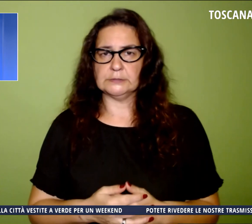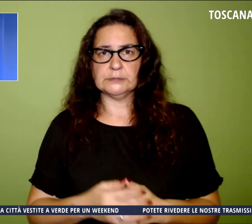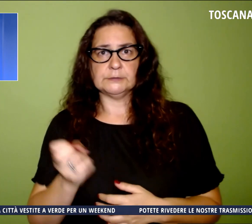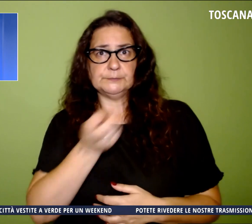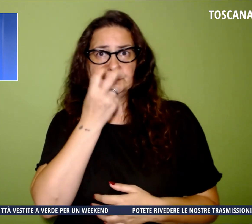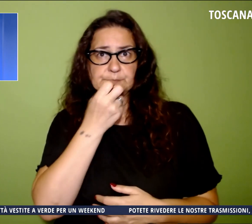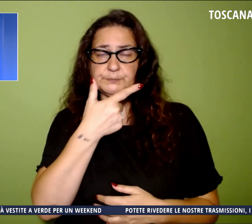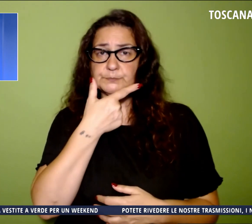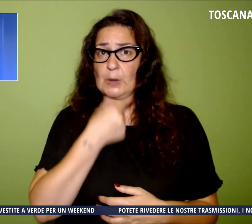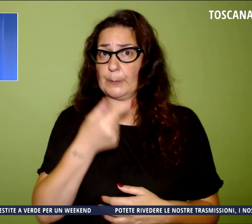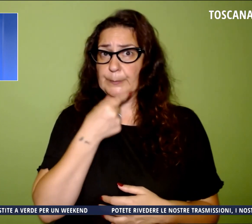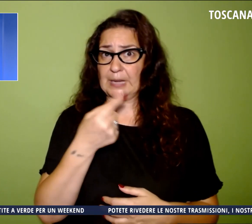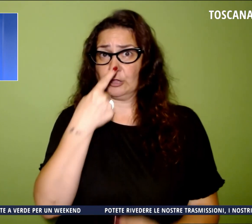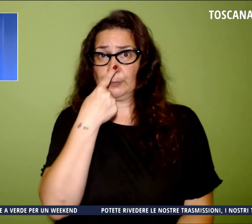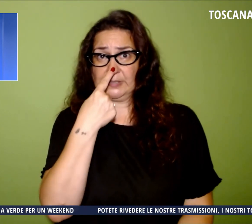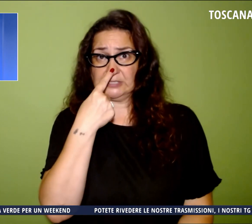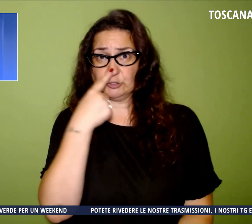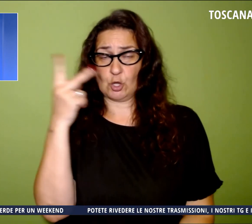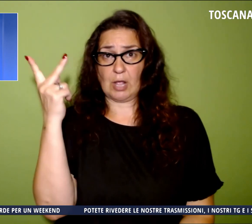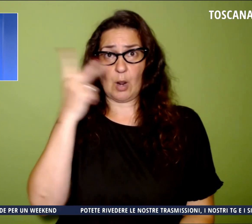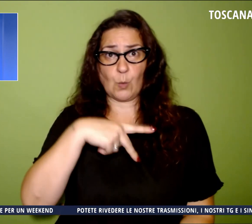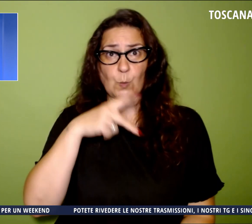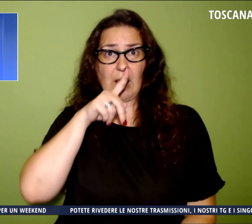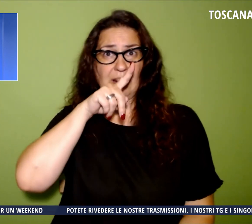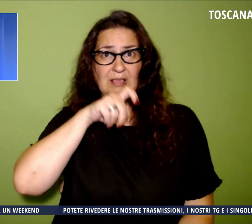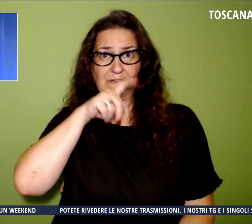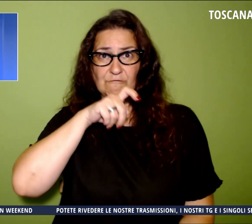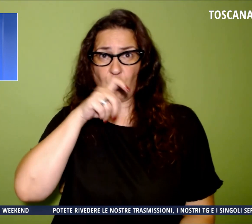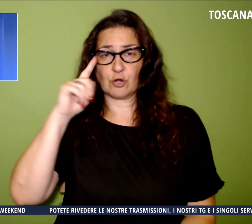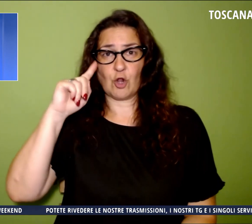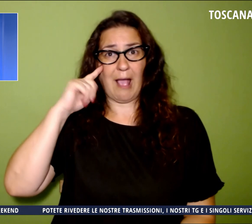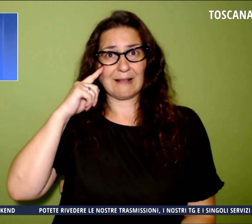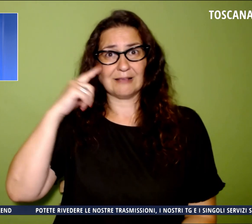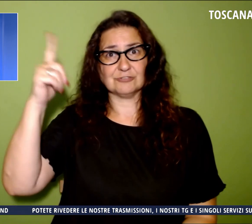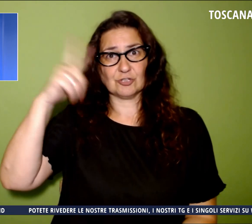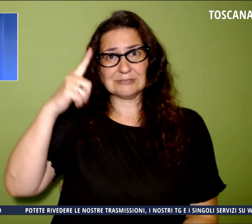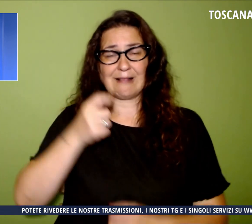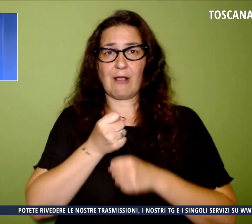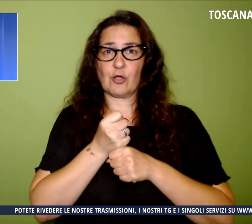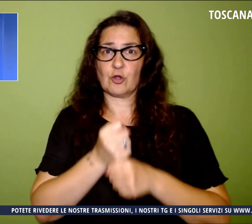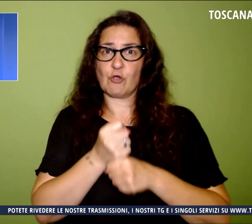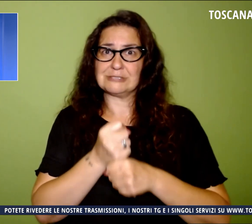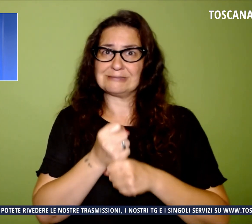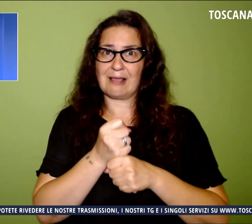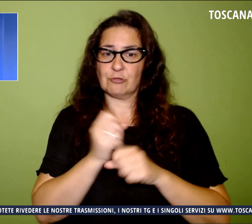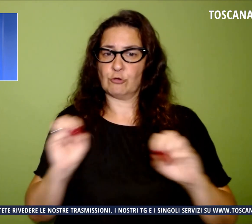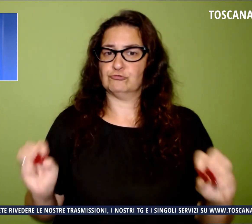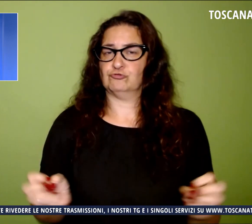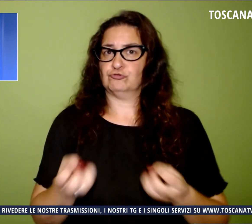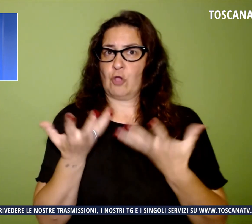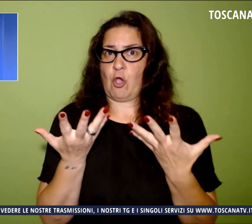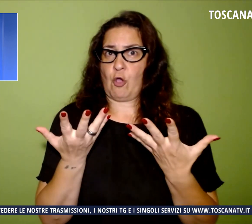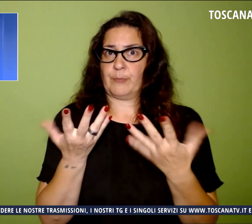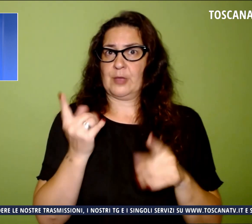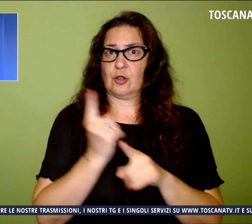Pistoia, Lucca, Livorno, Arezzo, Siena e Grosseto, lo sciopero è previsto dalle 17